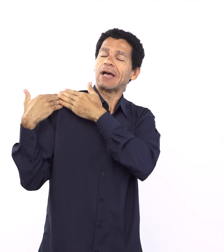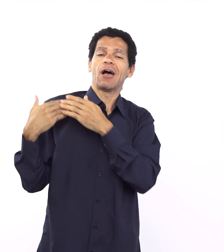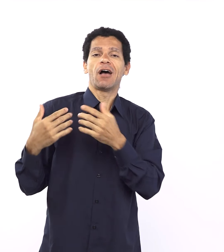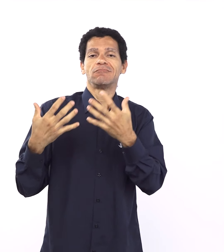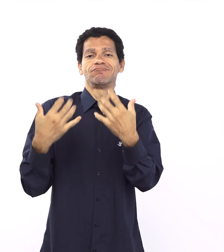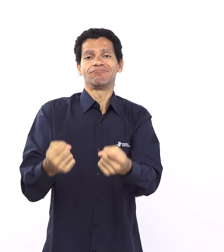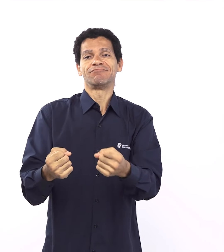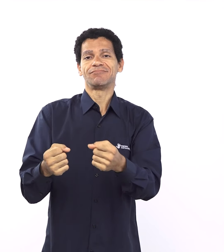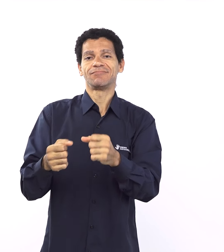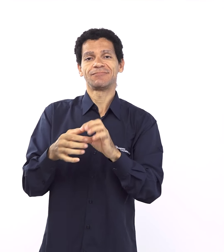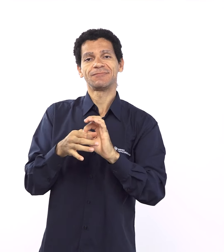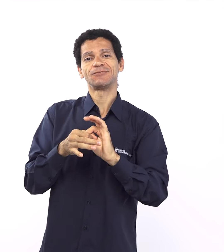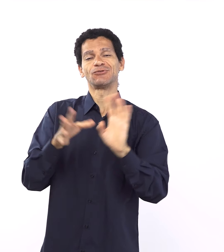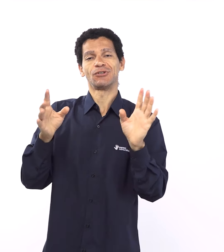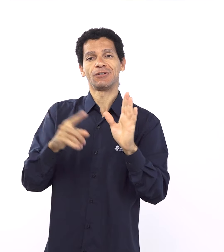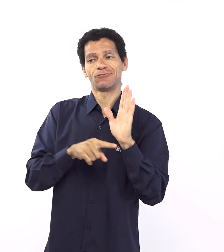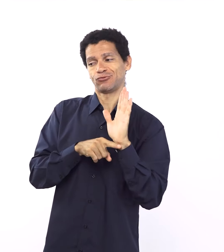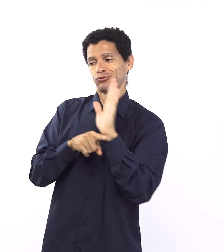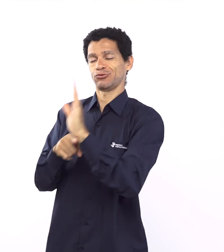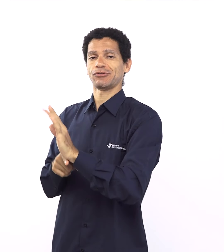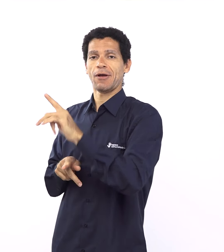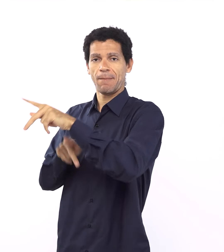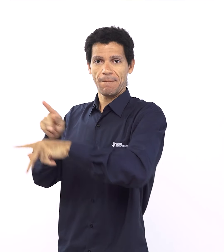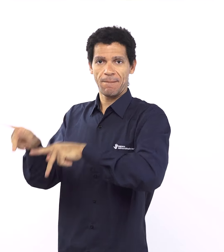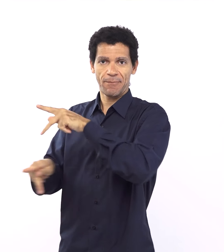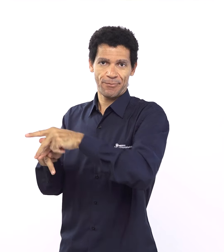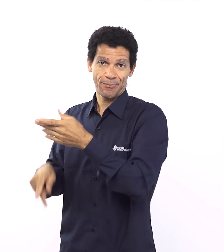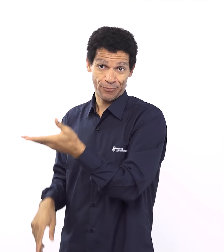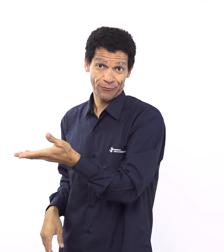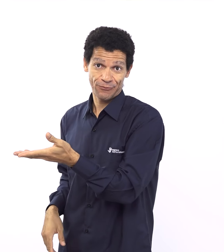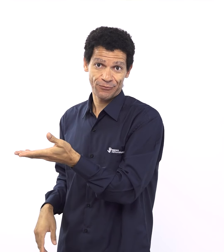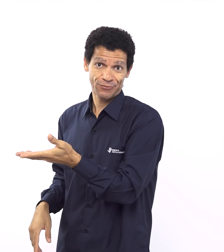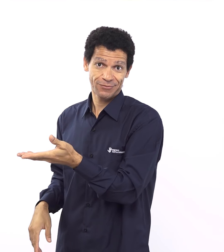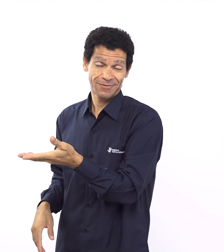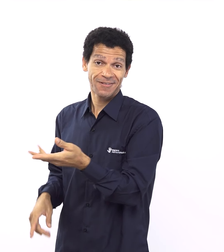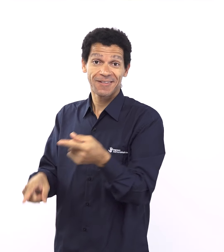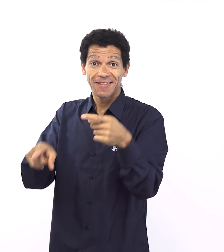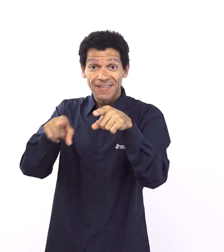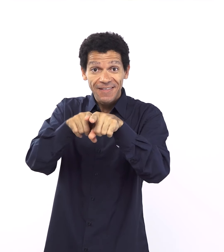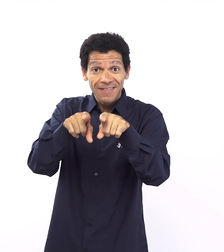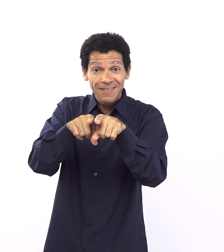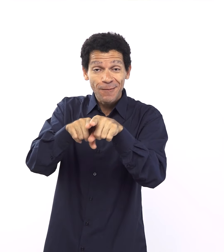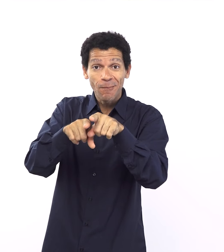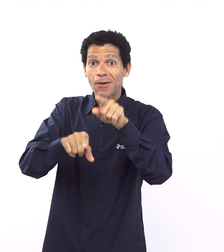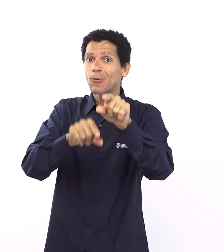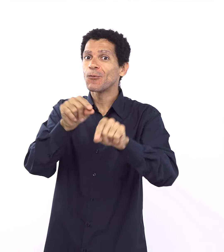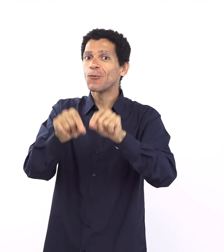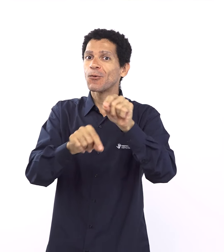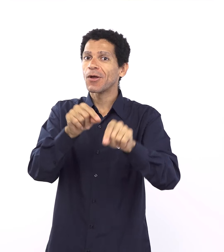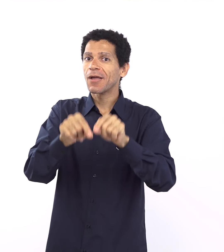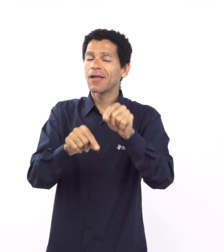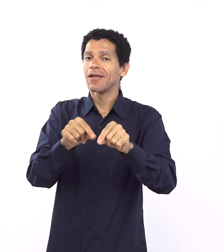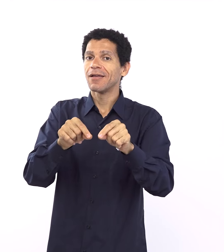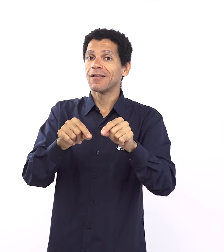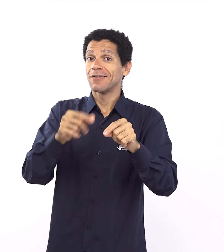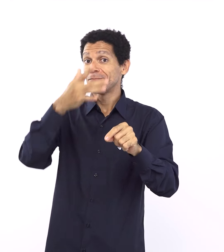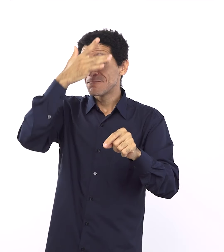vai descansar mas o forasteiro o estrangeiro quem vier para dentro das suas casas passa a ter esse direito que estabelece uma nova estrutura de sociedade